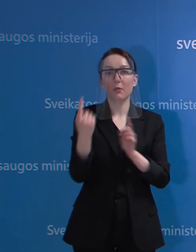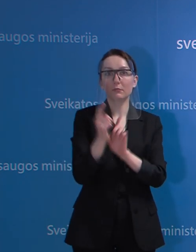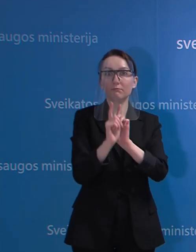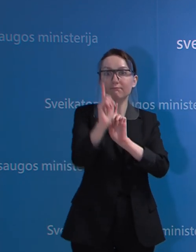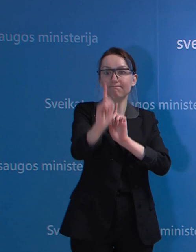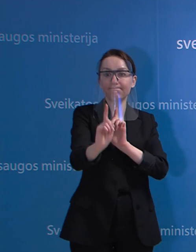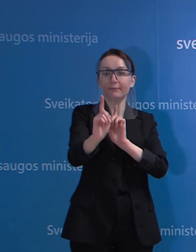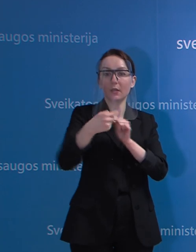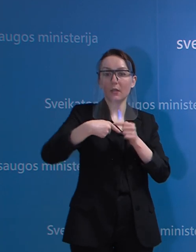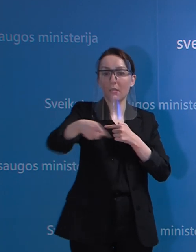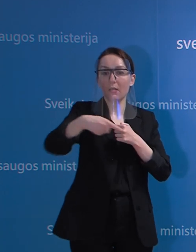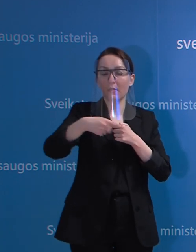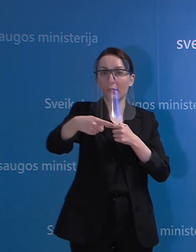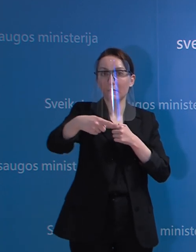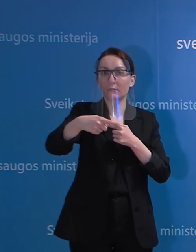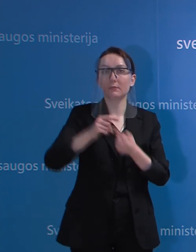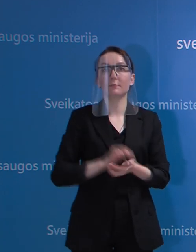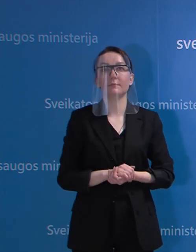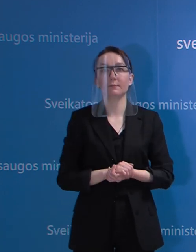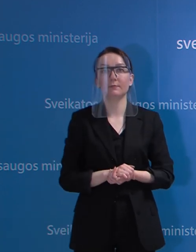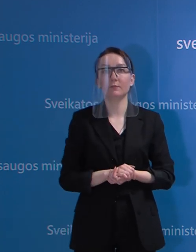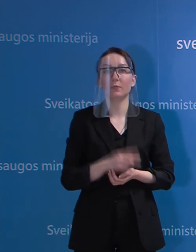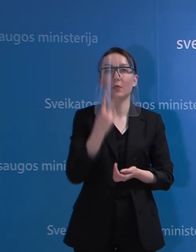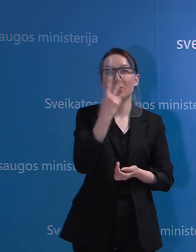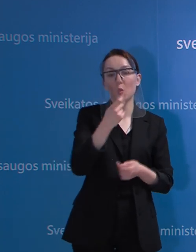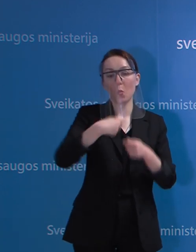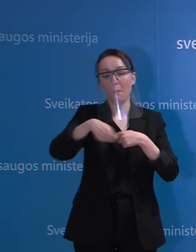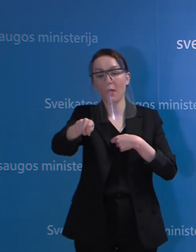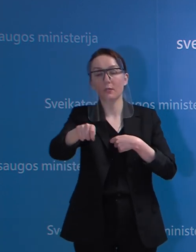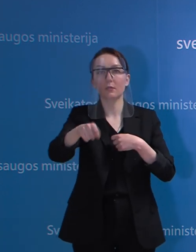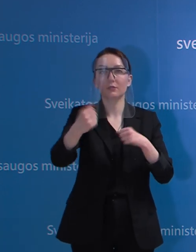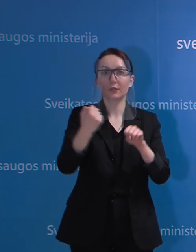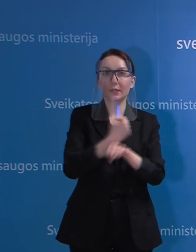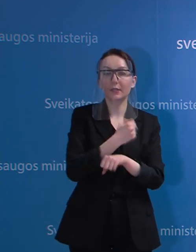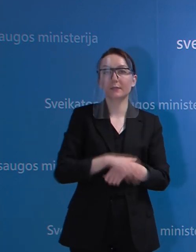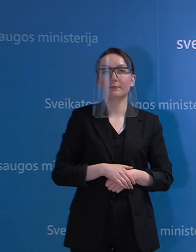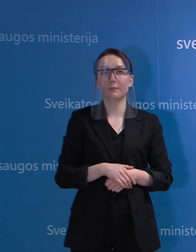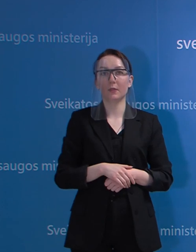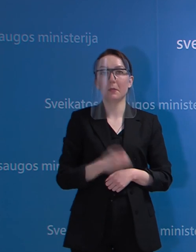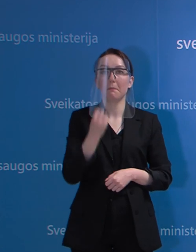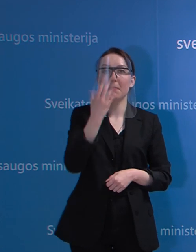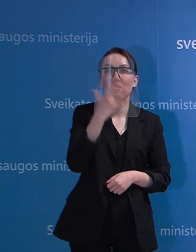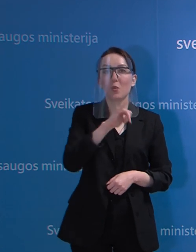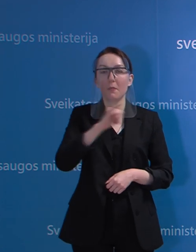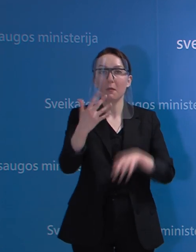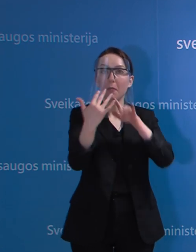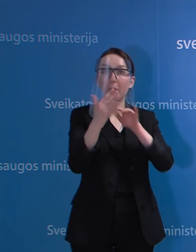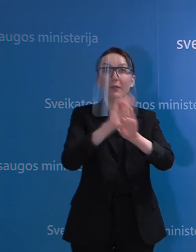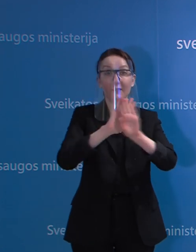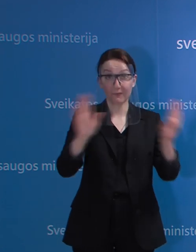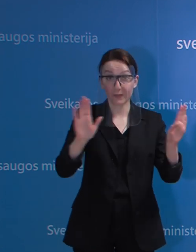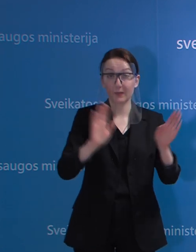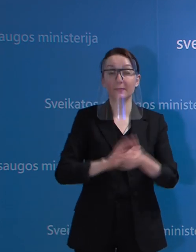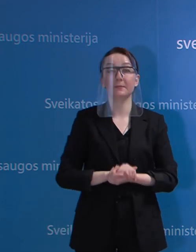kontakto, tai yra ne arčiau kaip dviejų metrų atstumų būti ir ne ilgiau kaip penkiolika minučių bendrauti su